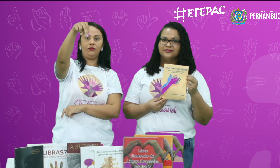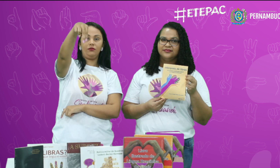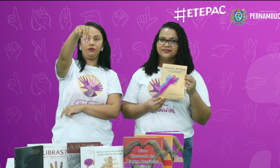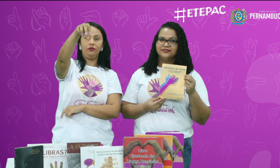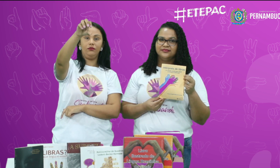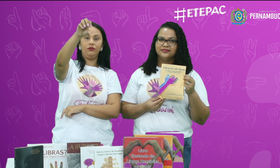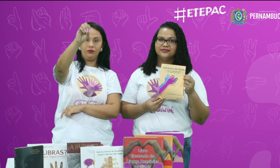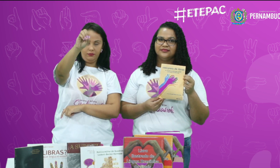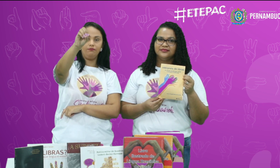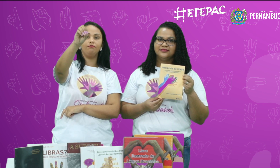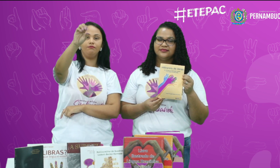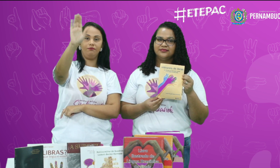Trajano...